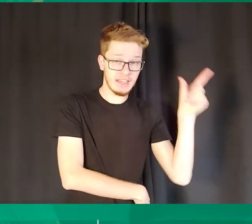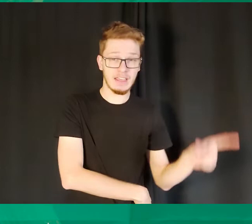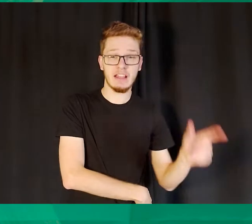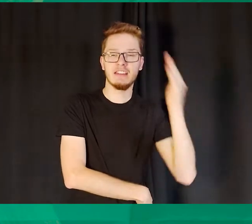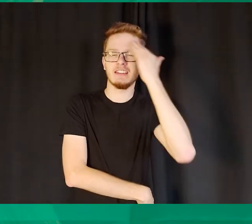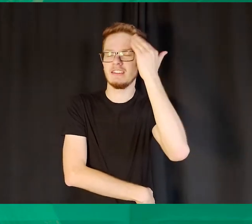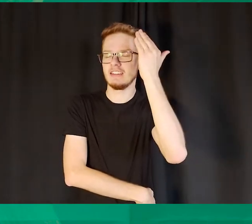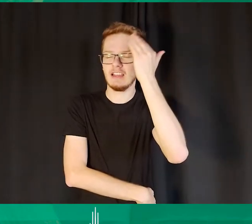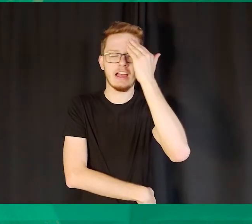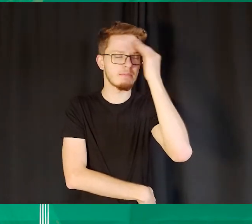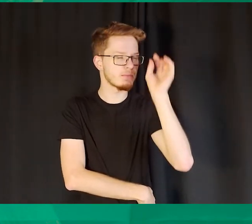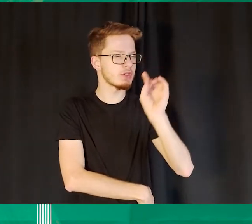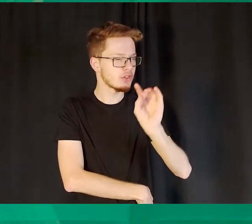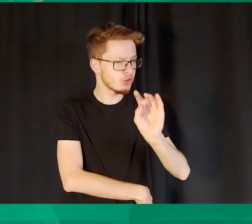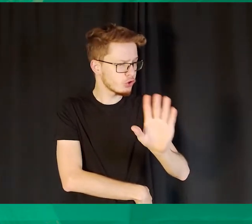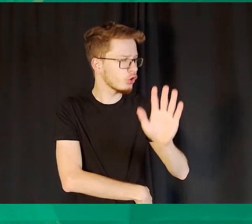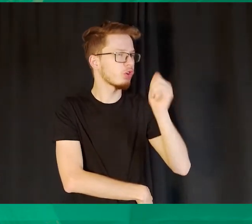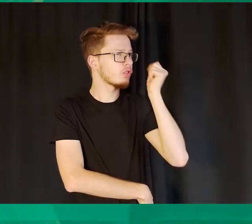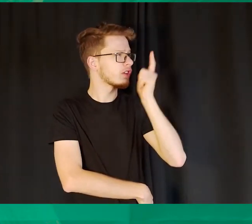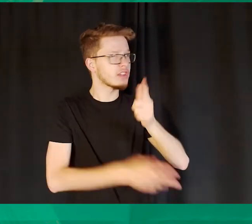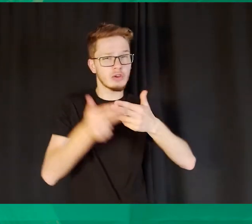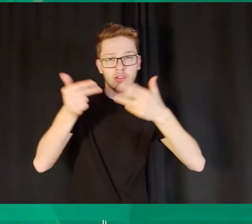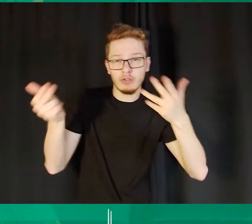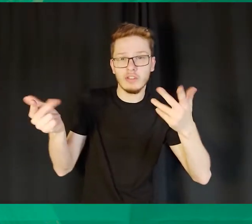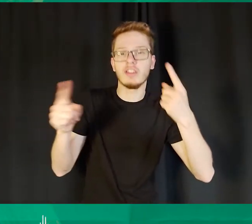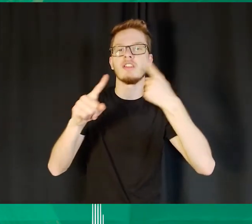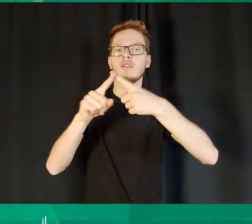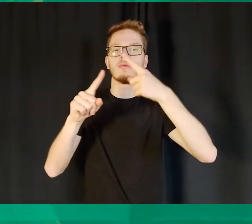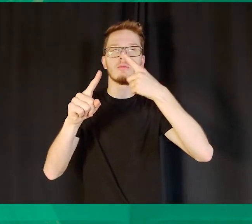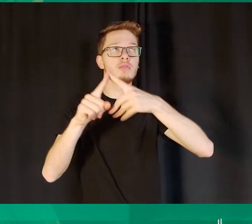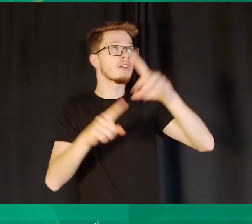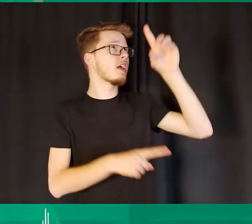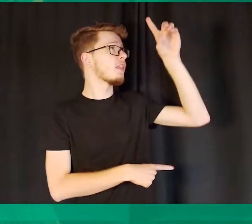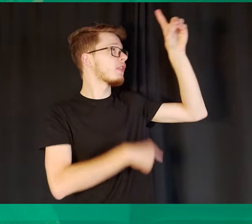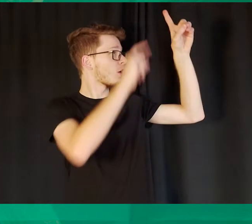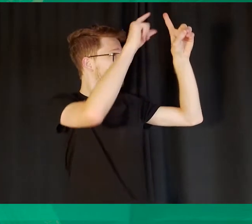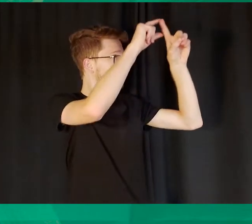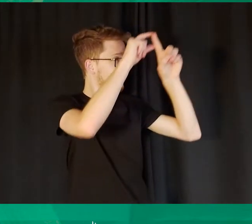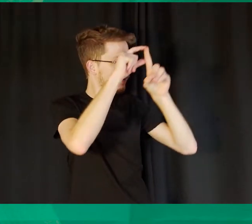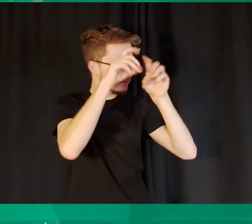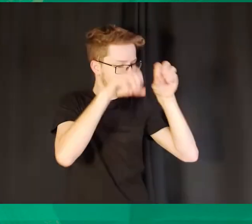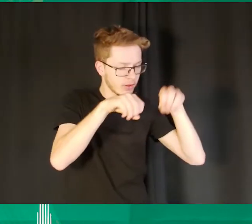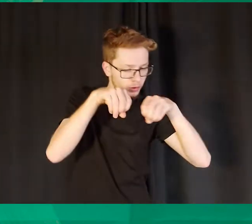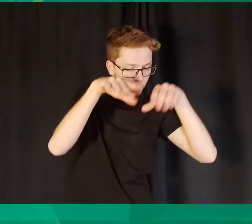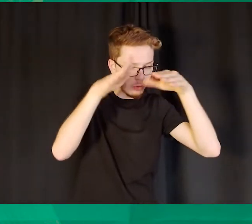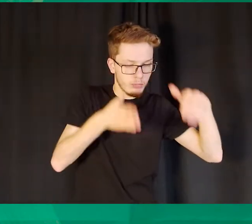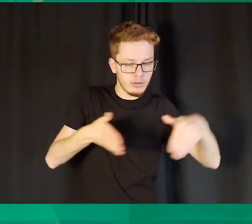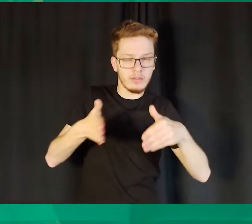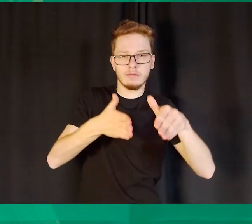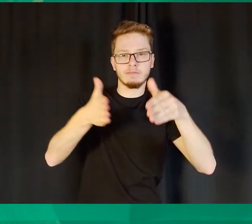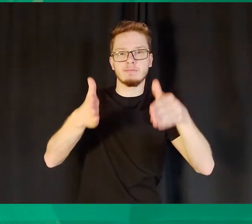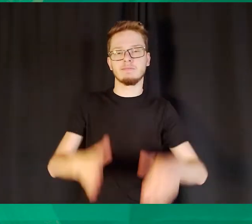mais próximos de Jesus e entender os seus caminhos para a nossa vida. Talvez ele tenha dado